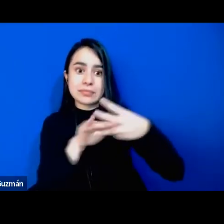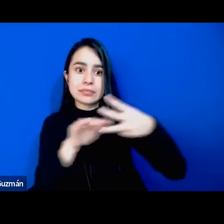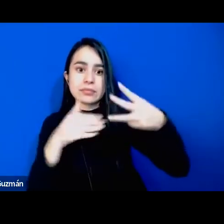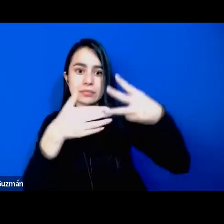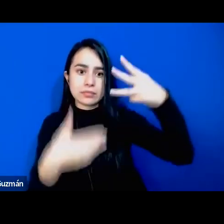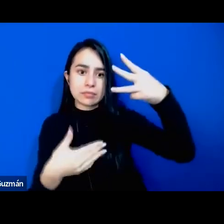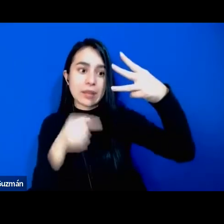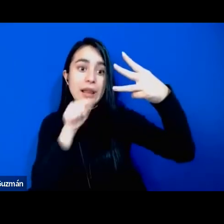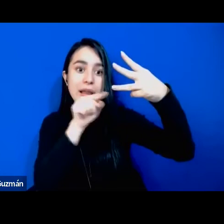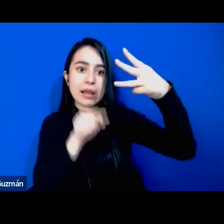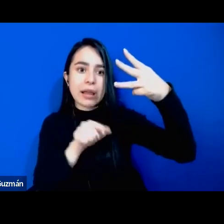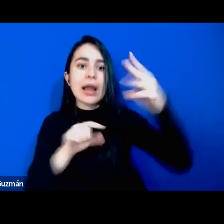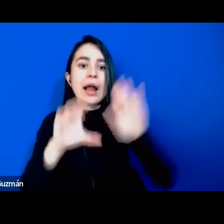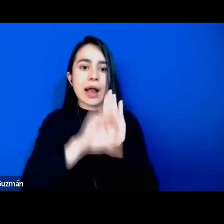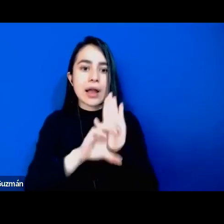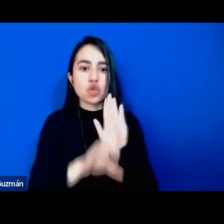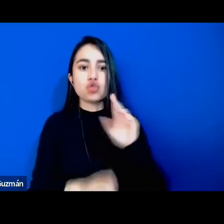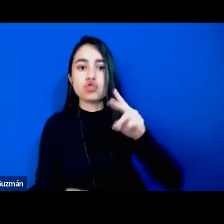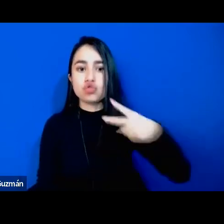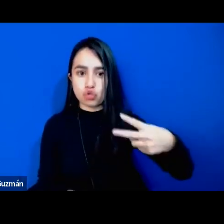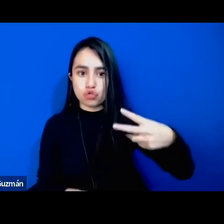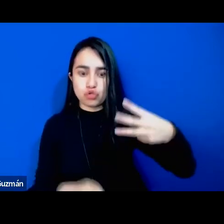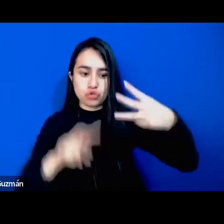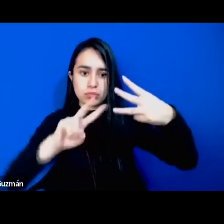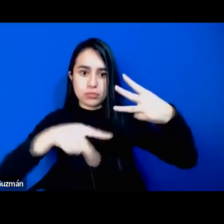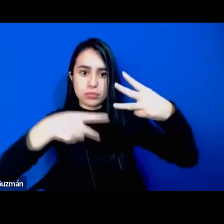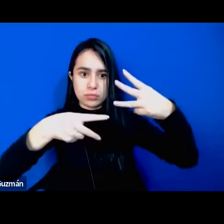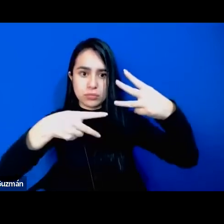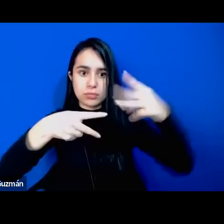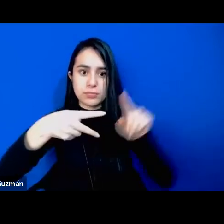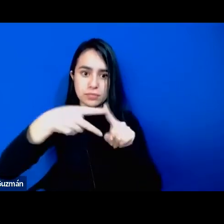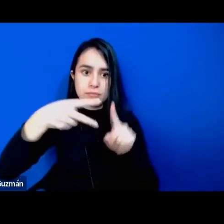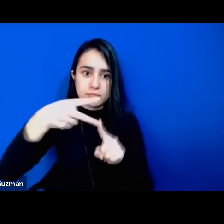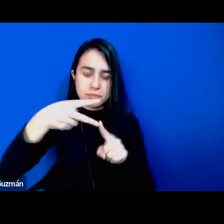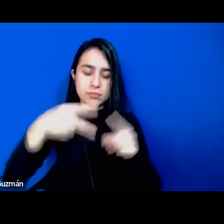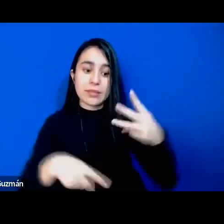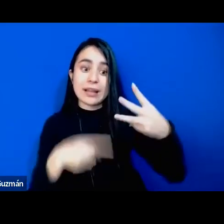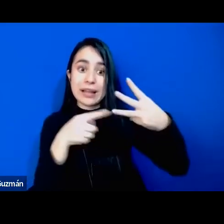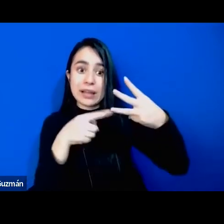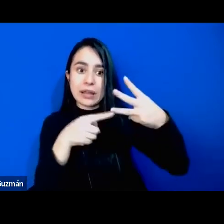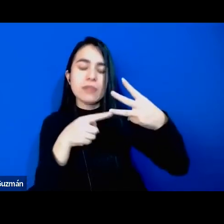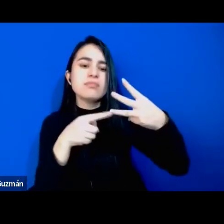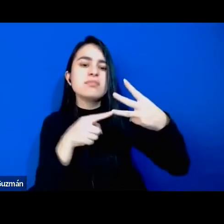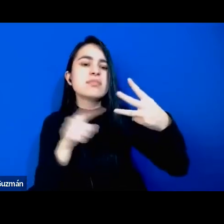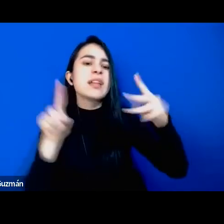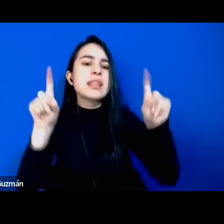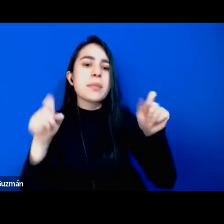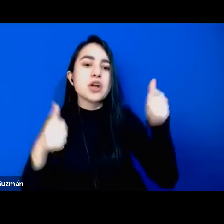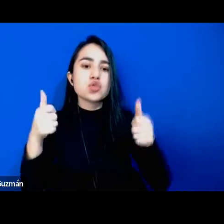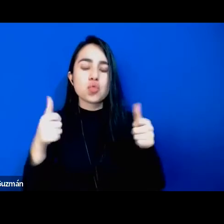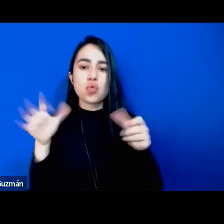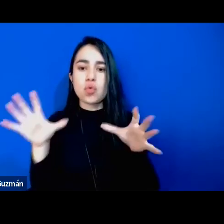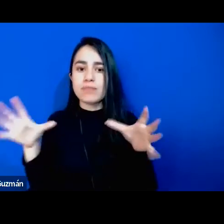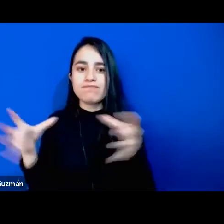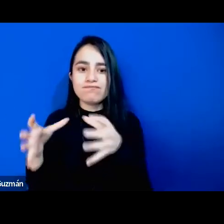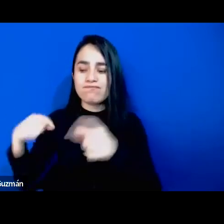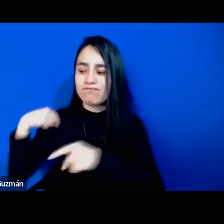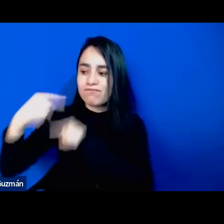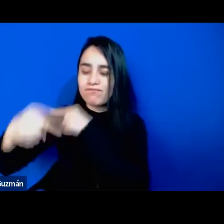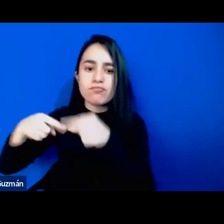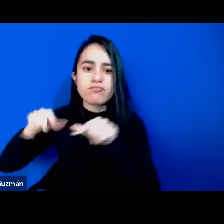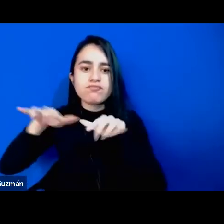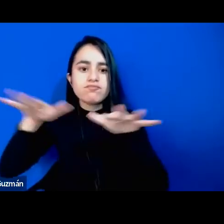capítulos el primero de ellos es bueno y la parte la tercera parte en general es sobre movilidad ascendente identidad